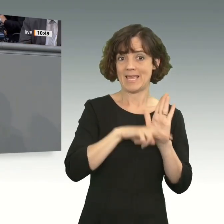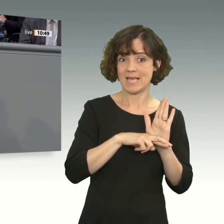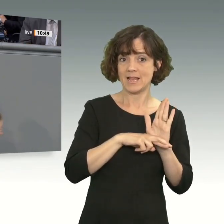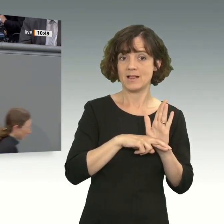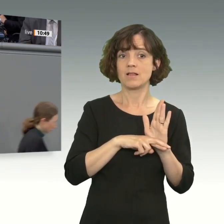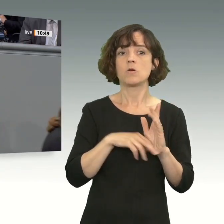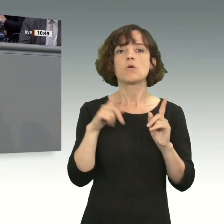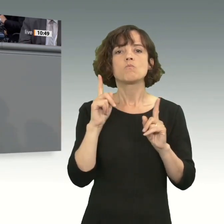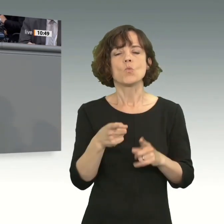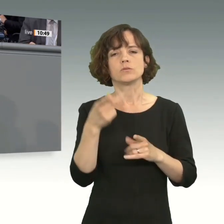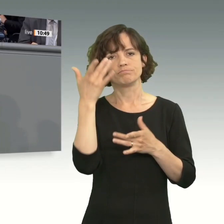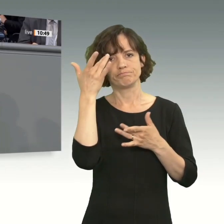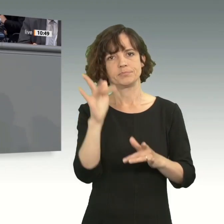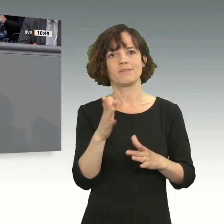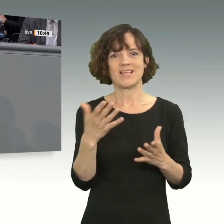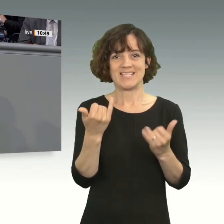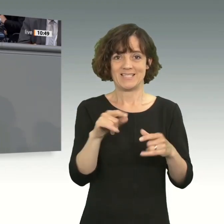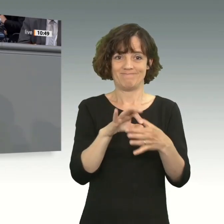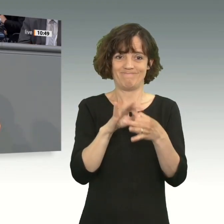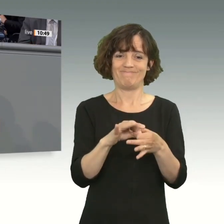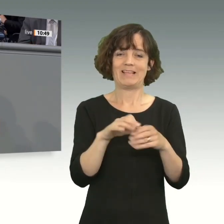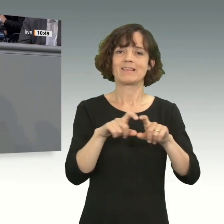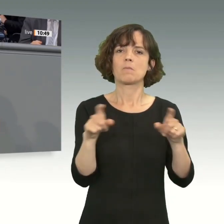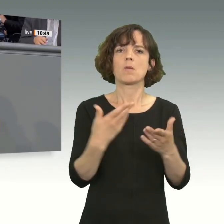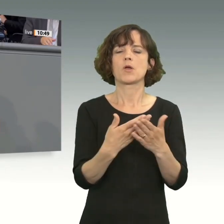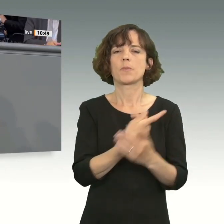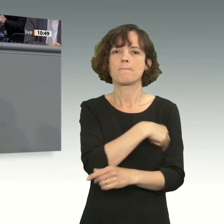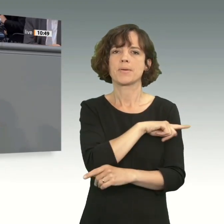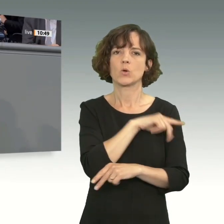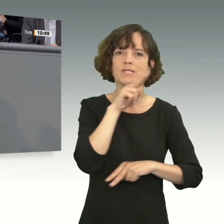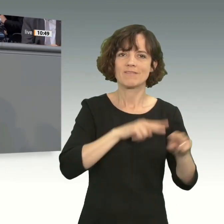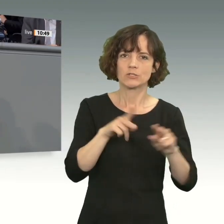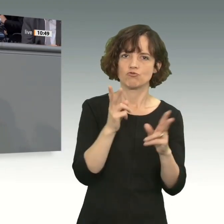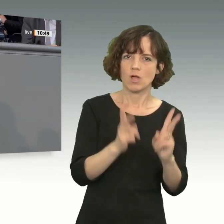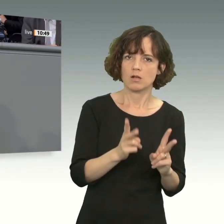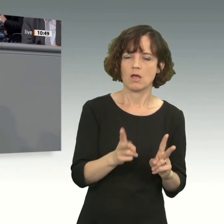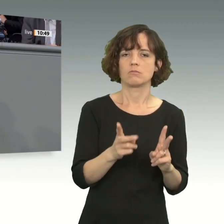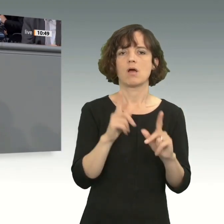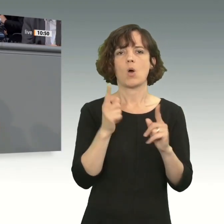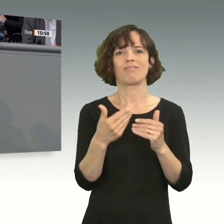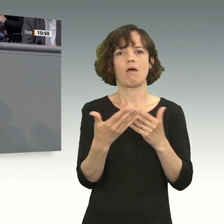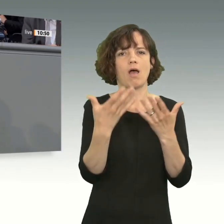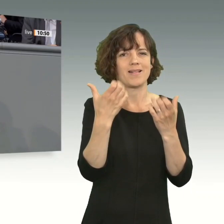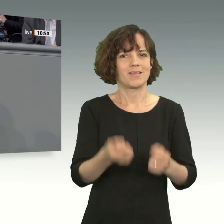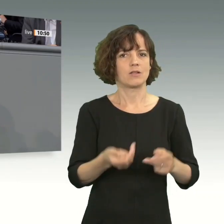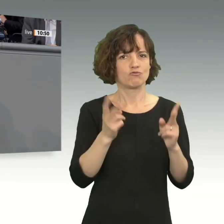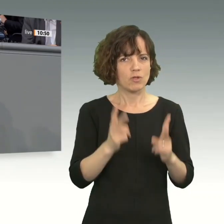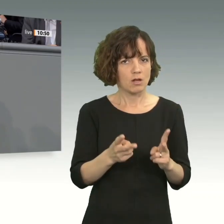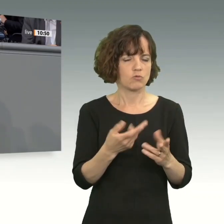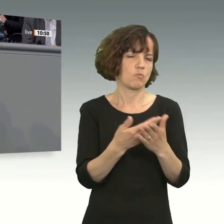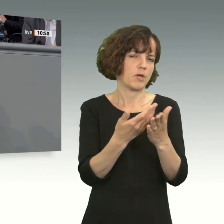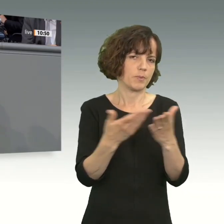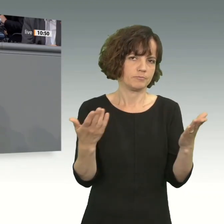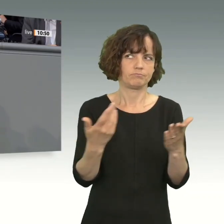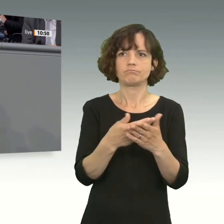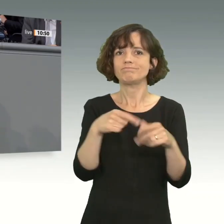der muss auch anerkennen, dass wir jetzt hier, was das Thema Biodiversitätsstandards anbelangt, zum Beispiel, auch die Nachhaltigkeitsstandards, zum Beispiel,